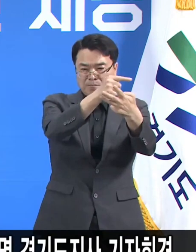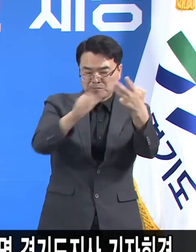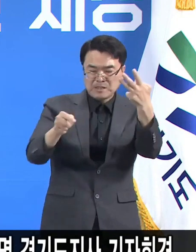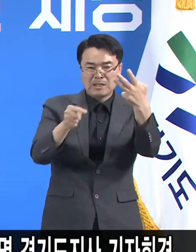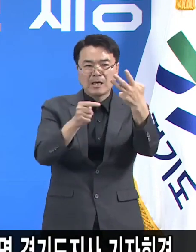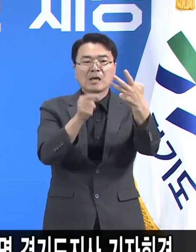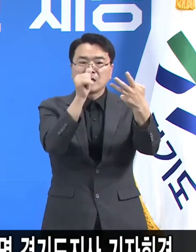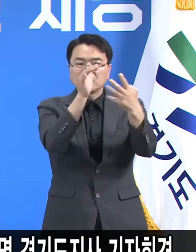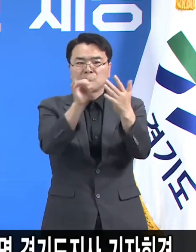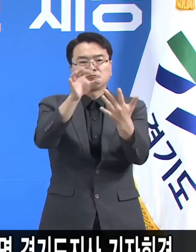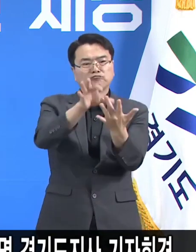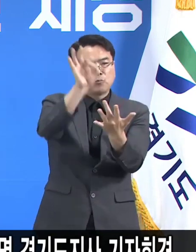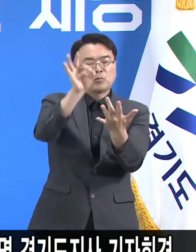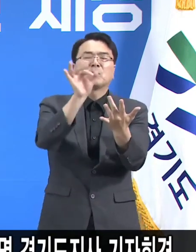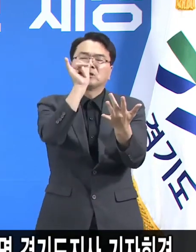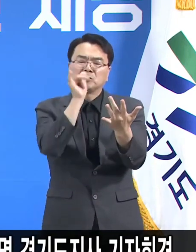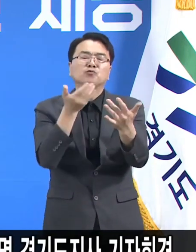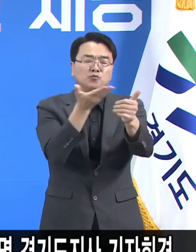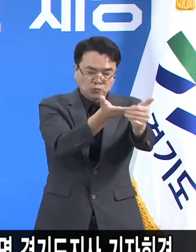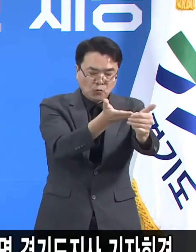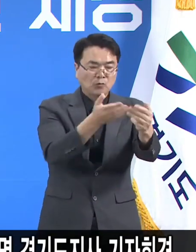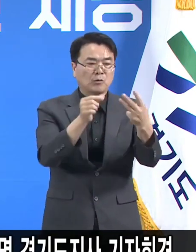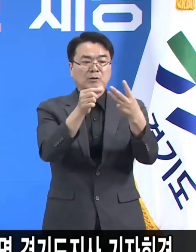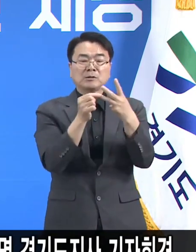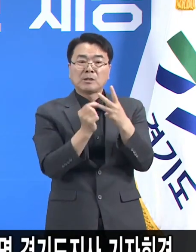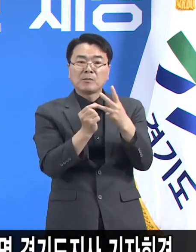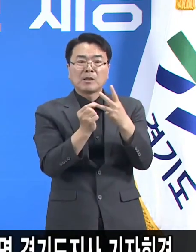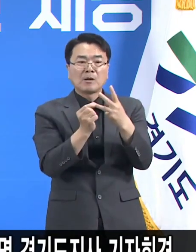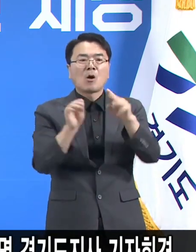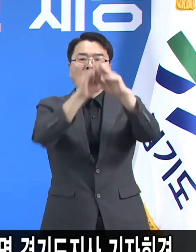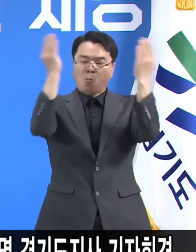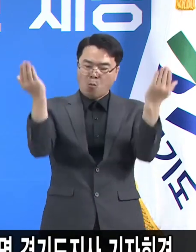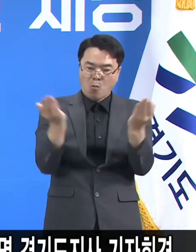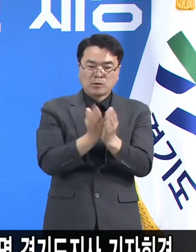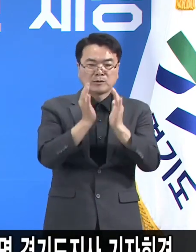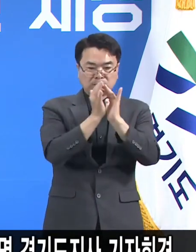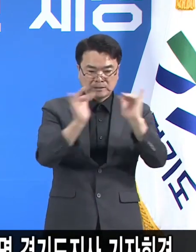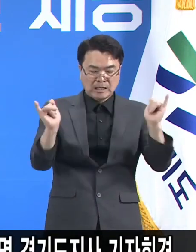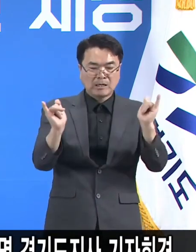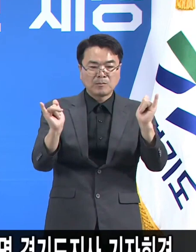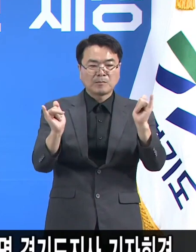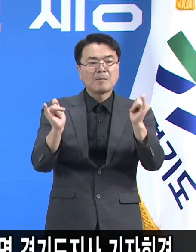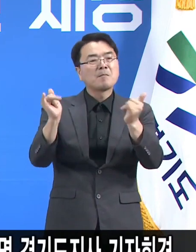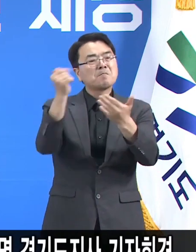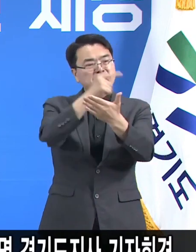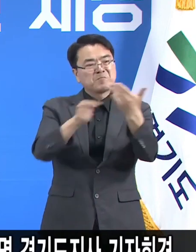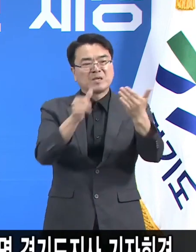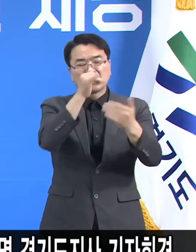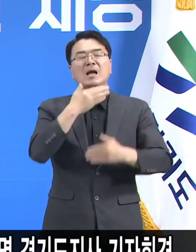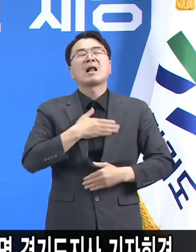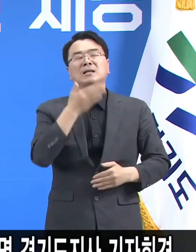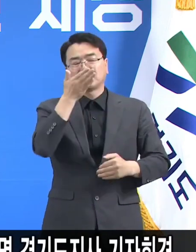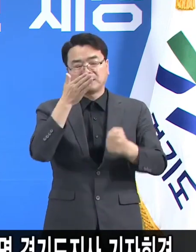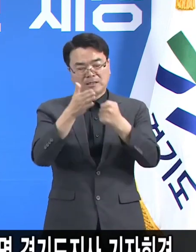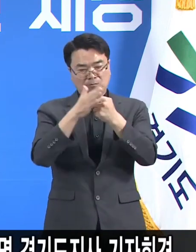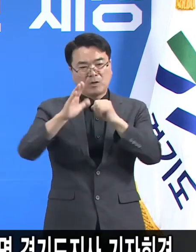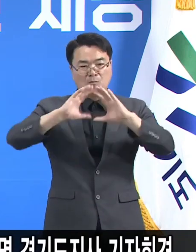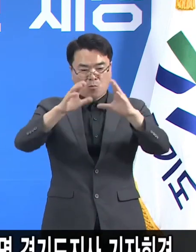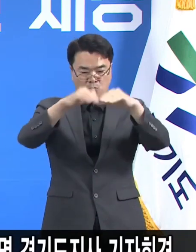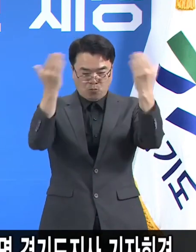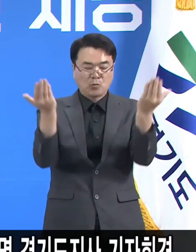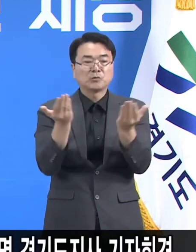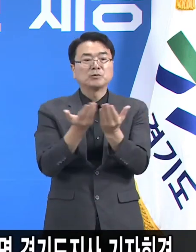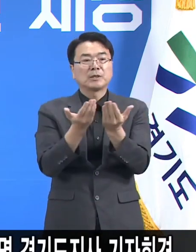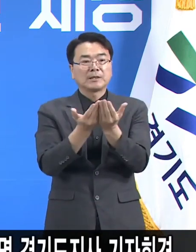선별적 지원 필요하고 그 외에 모든 국민이 피해를 입었다는 측면에서 모든 국민에 대한